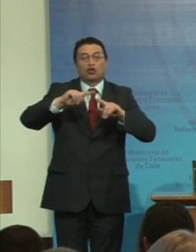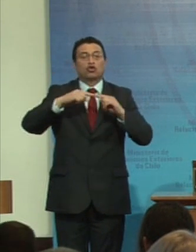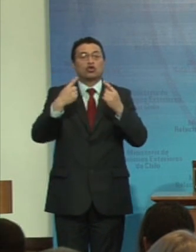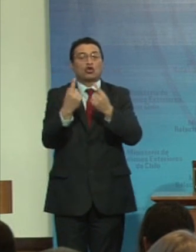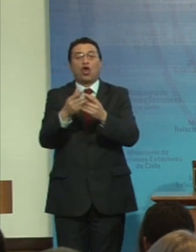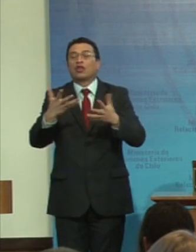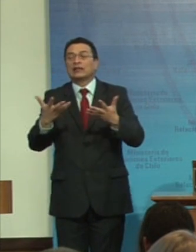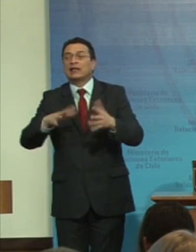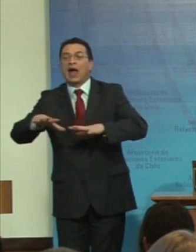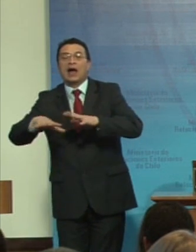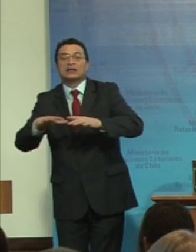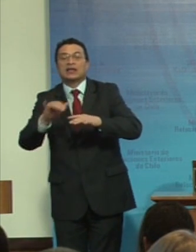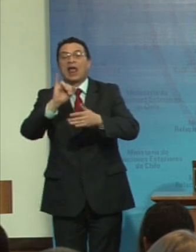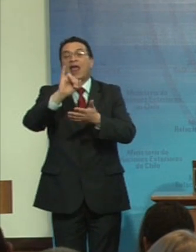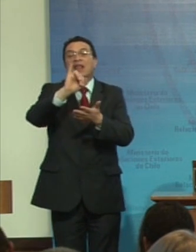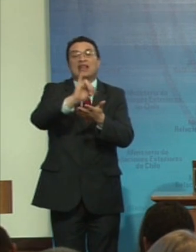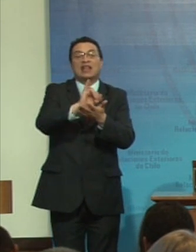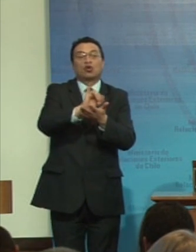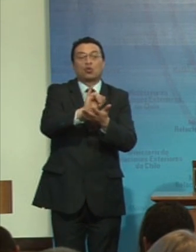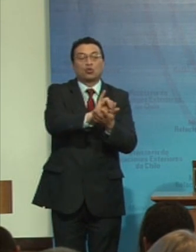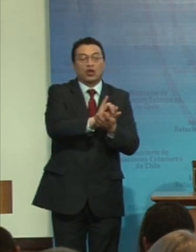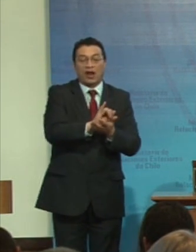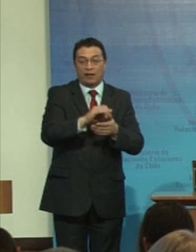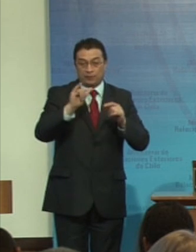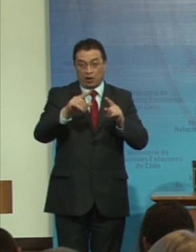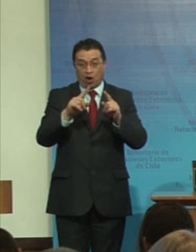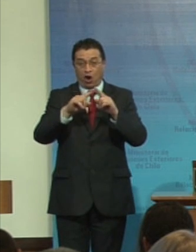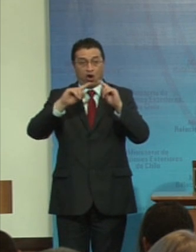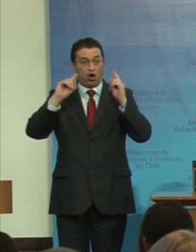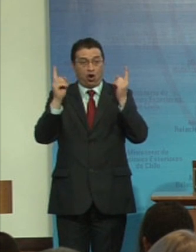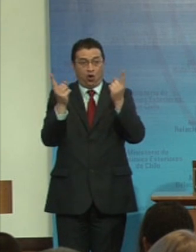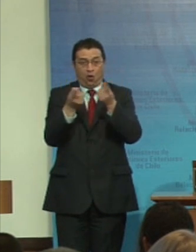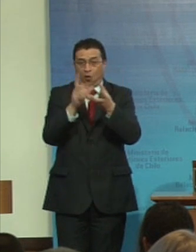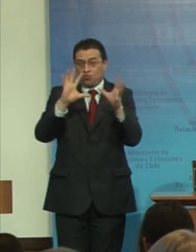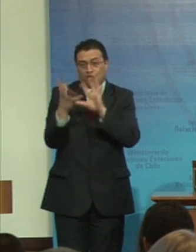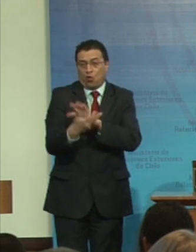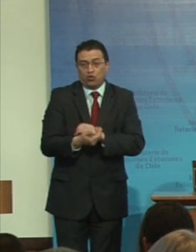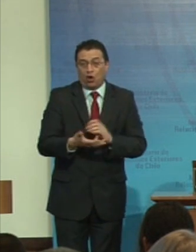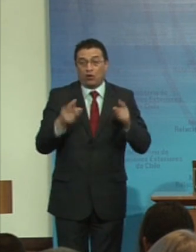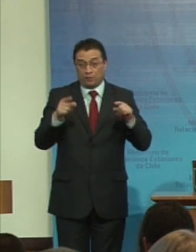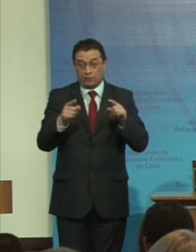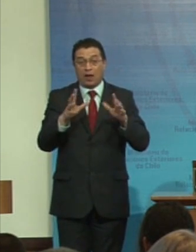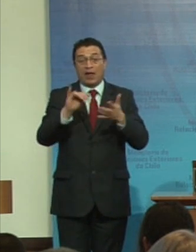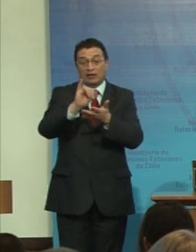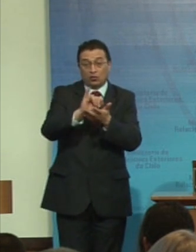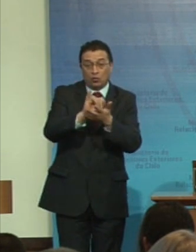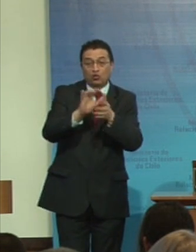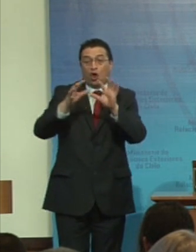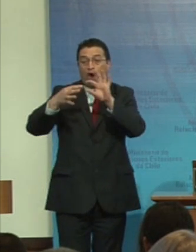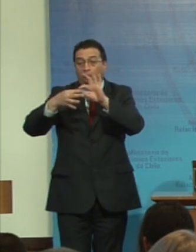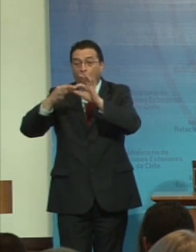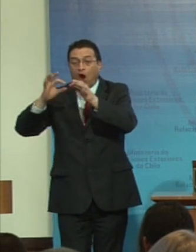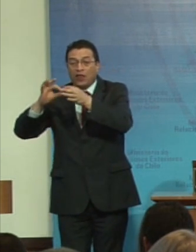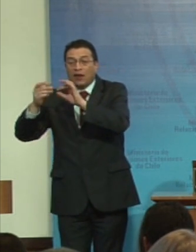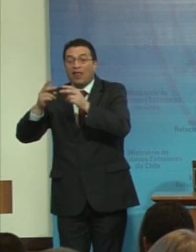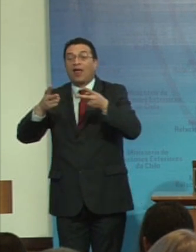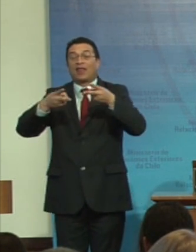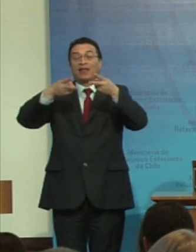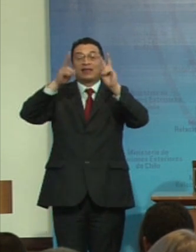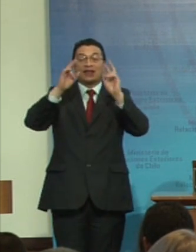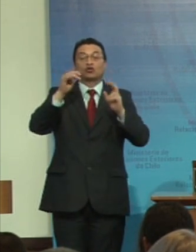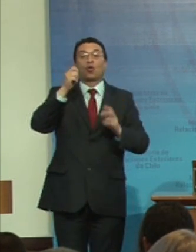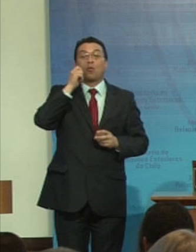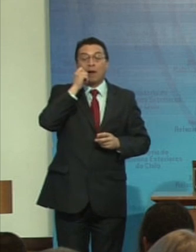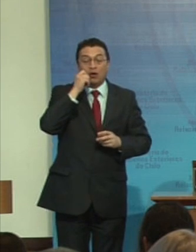institucional. y esto es a nivel global a través de la institución coordinadora de instituciones nacionales de derechos humanos.